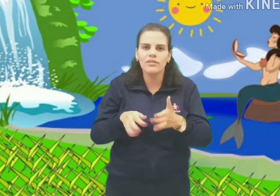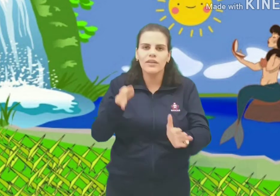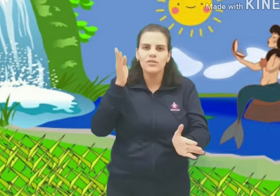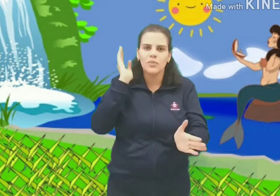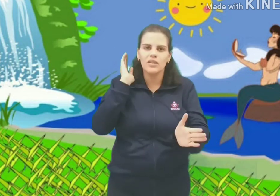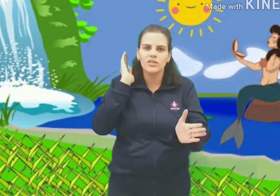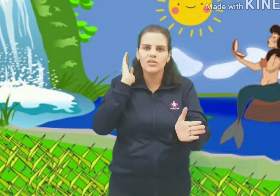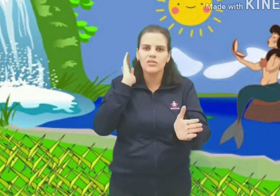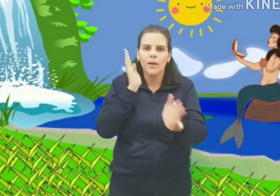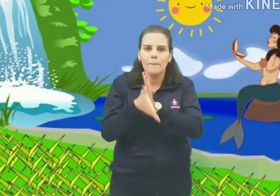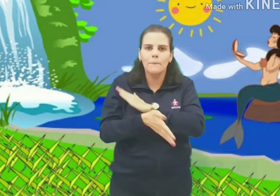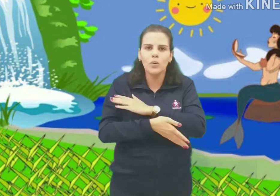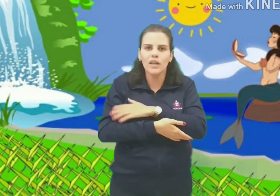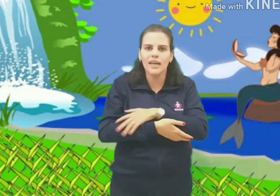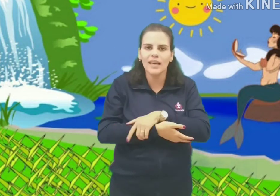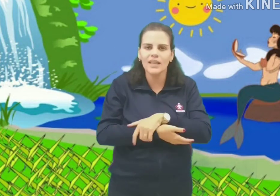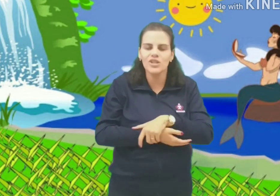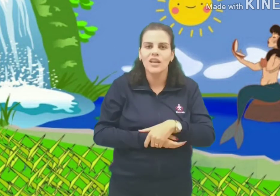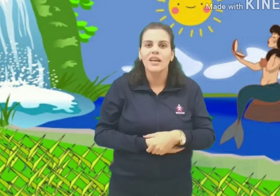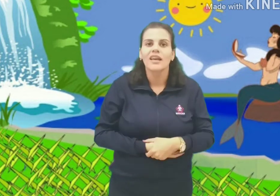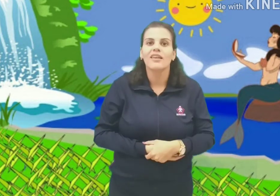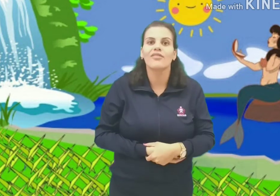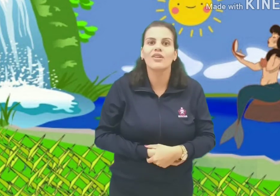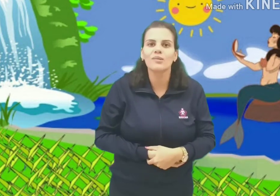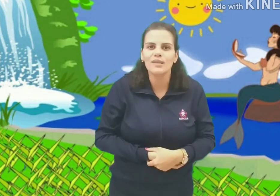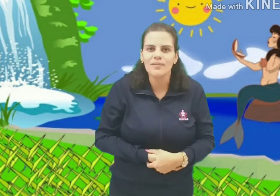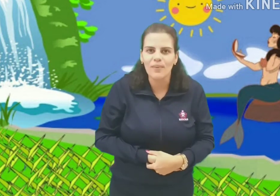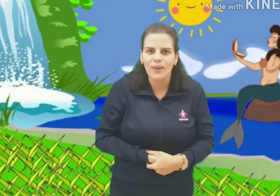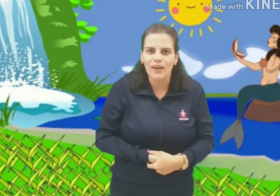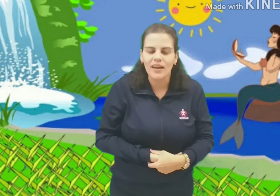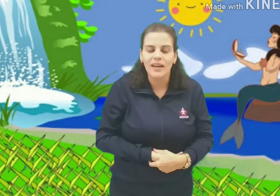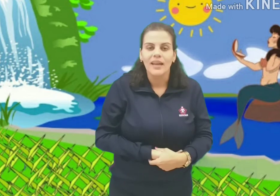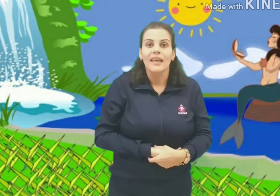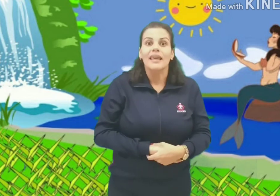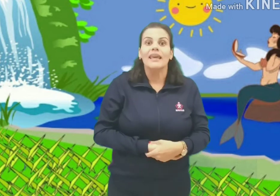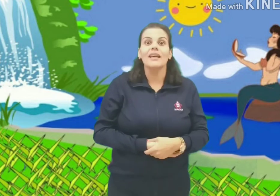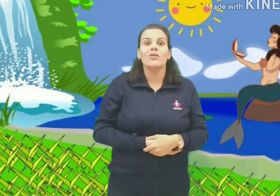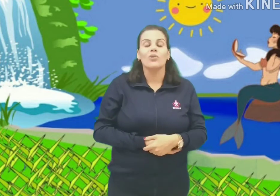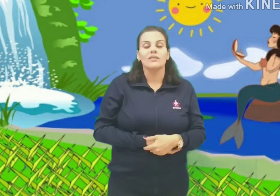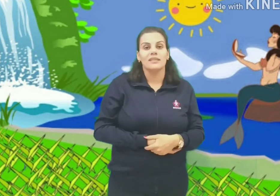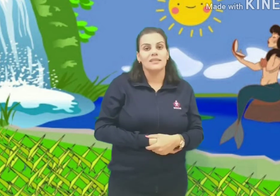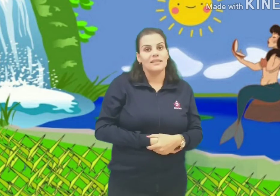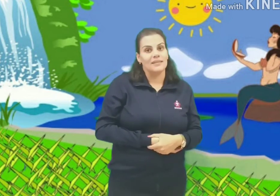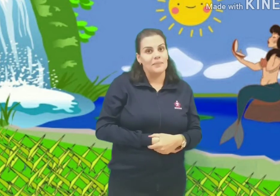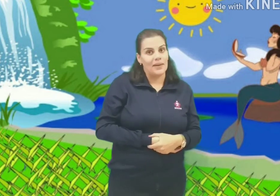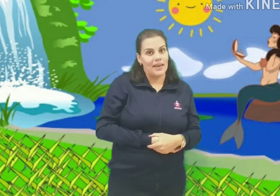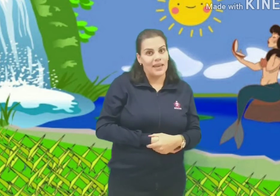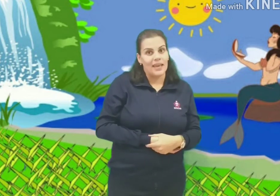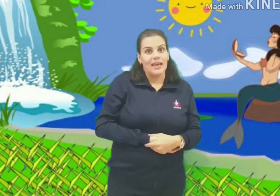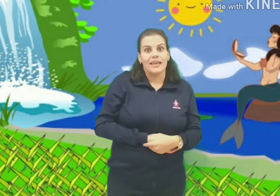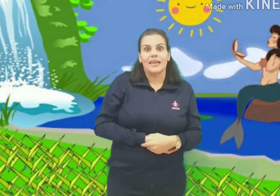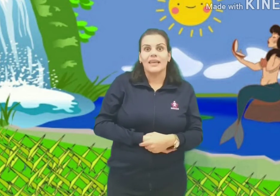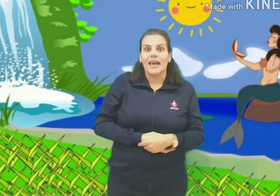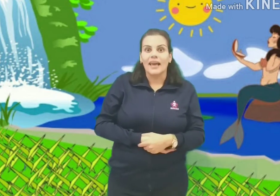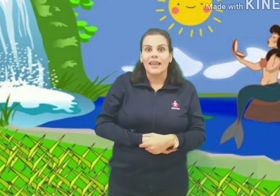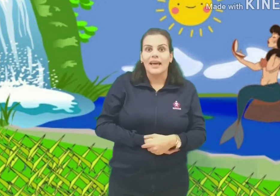vê os peixinhos, ó, pula da rede e vão-se embora. E conta-se também que ela